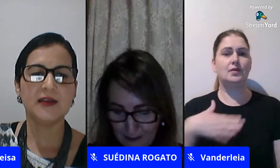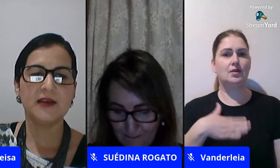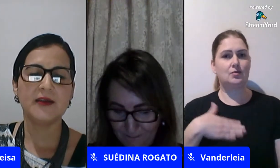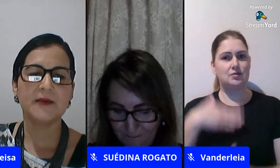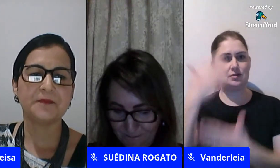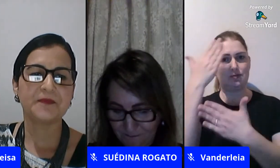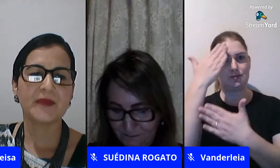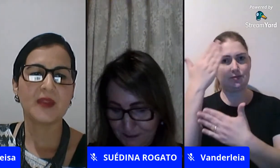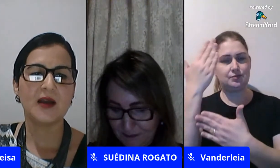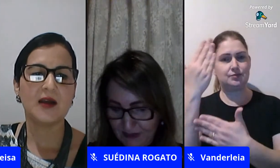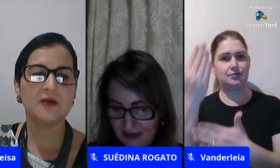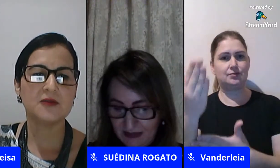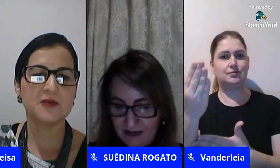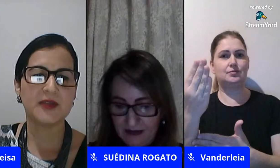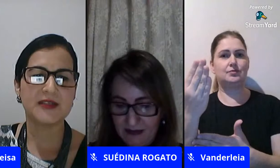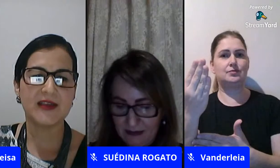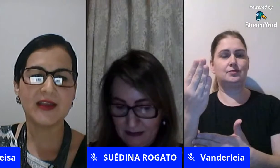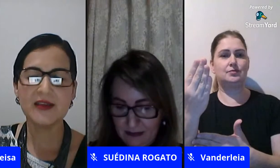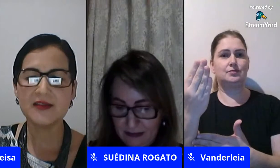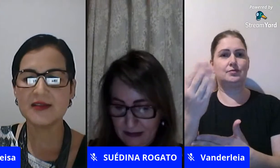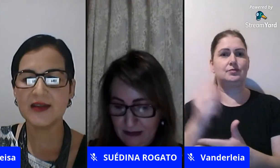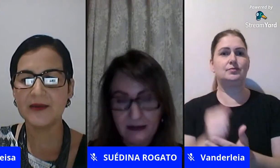eu gostaria de agradecer